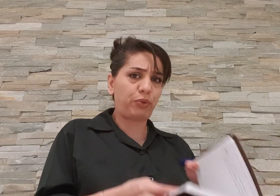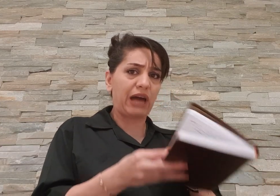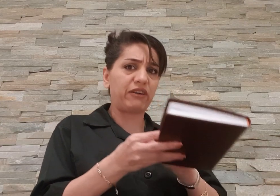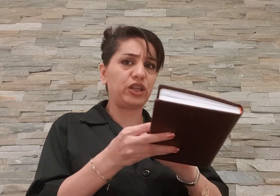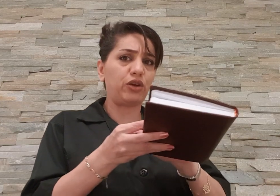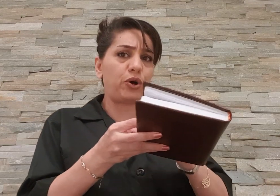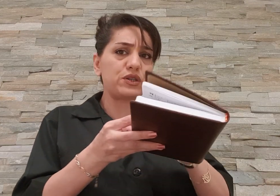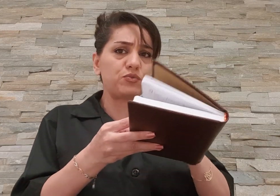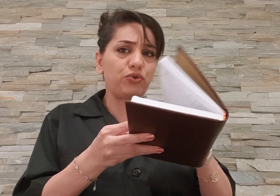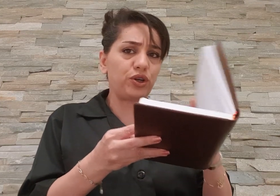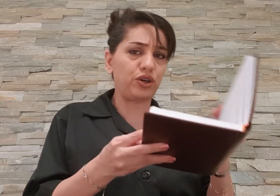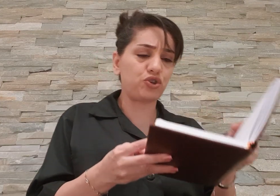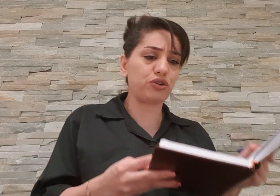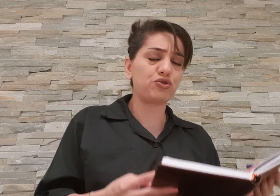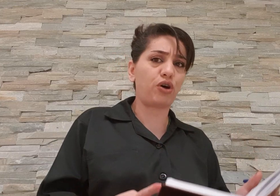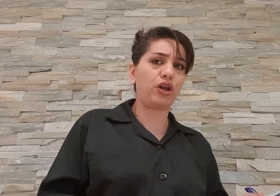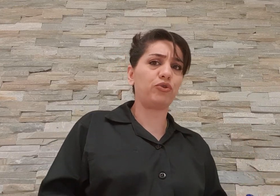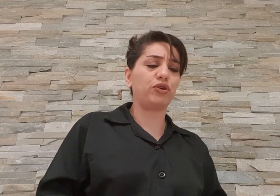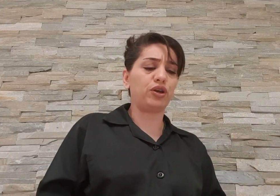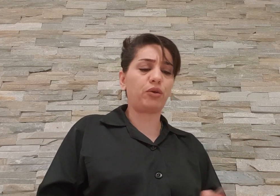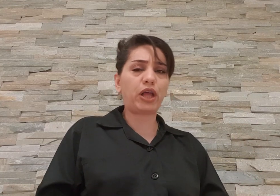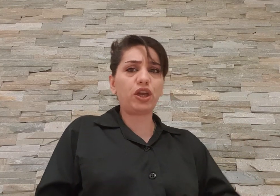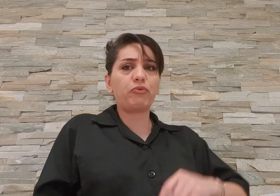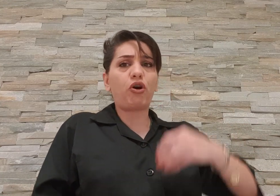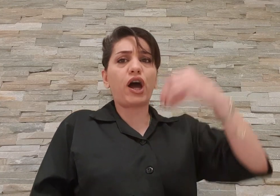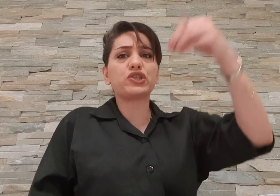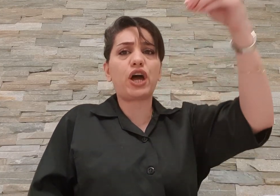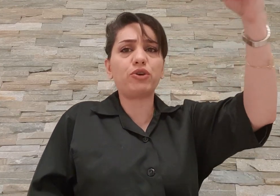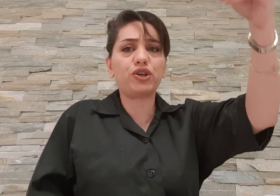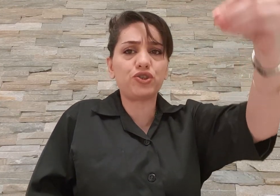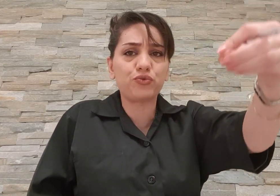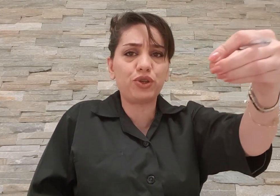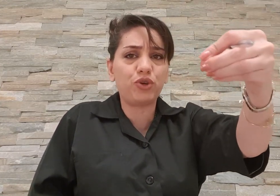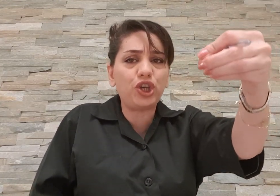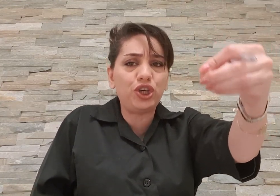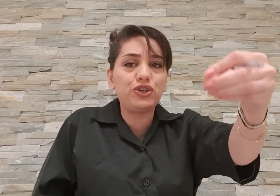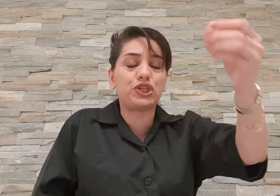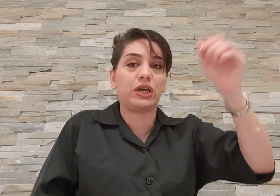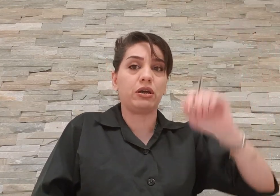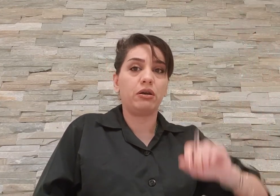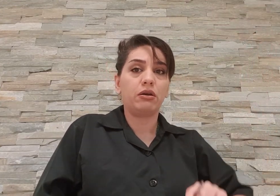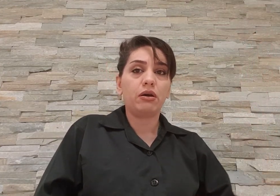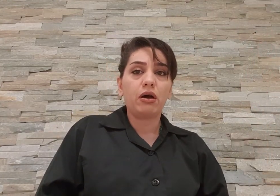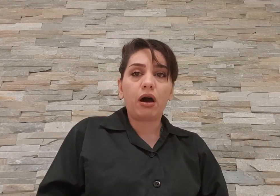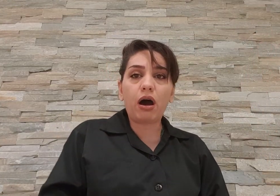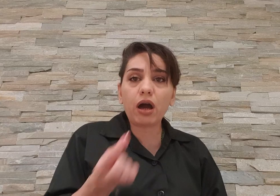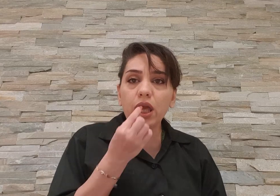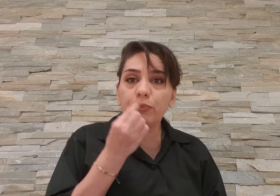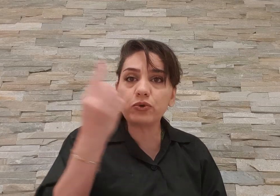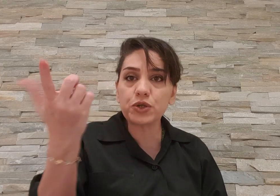پرونده رو باز میکنه چهار تا سؤال میکنه بعد یه کاغذ در میره نشون میده میگه این چیه آقای یه پوش